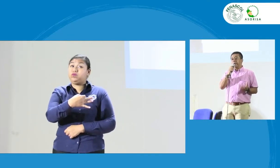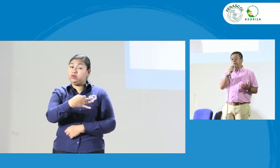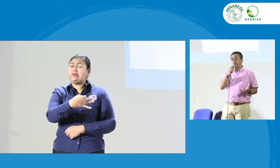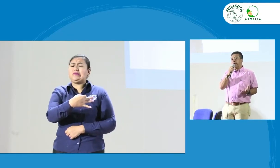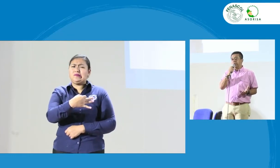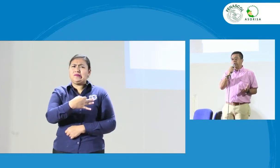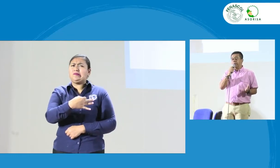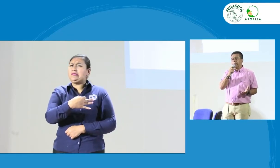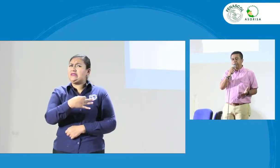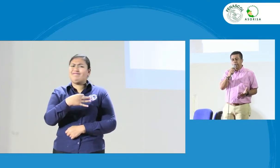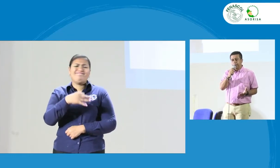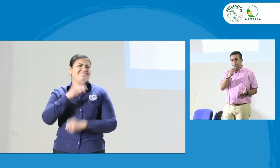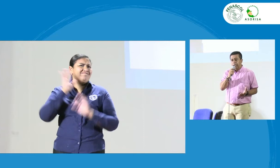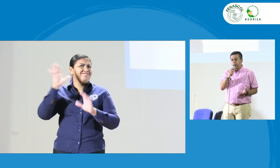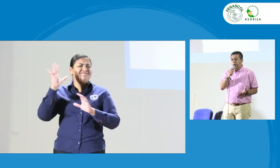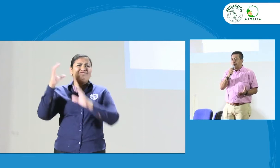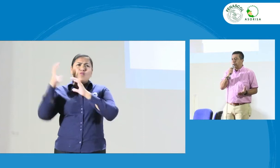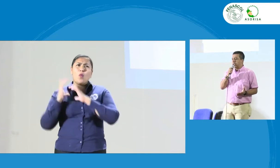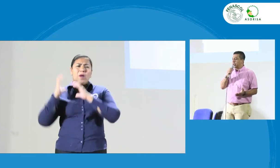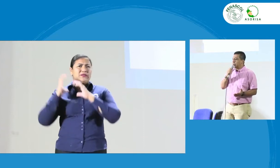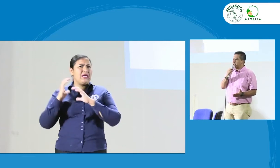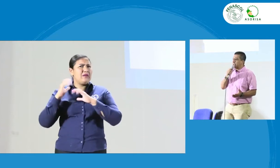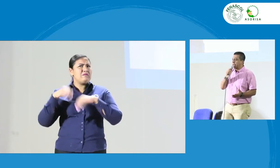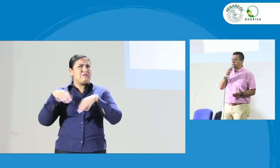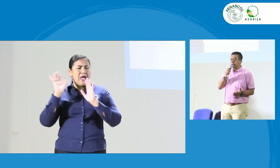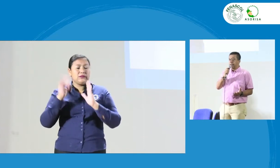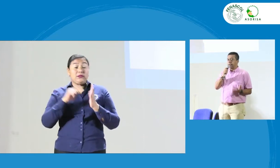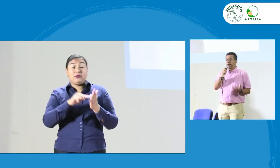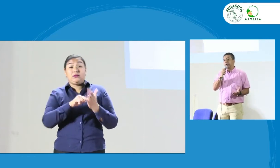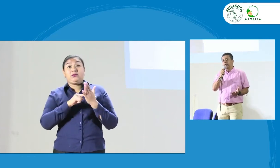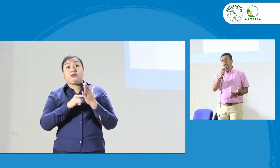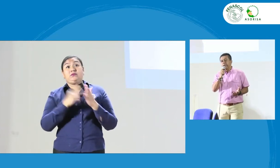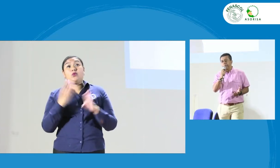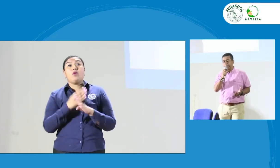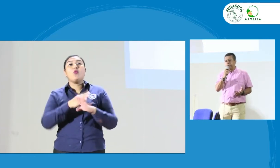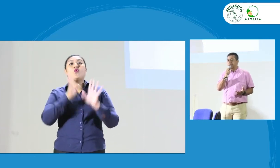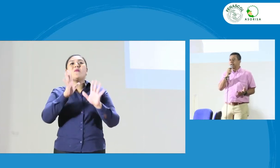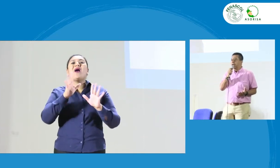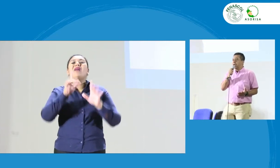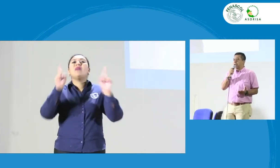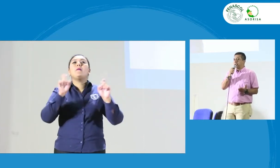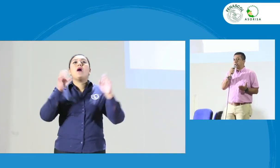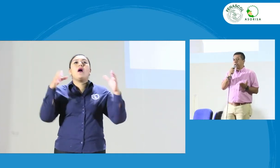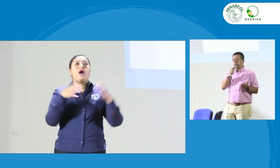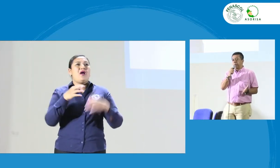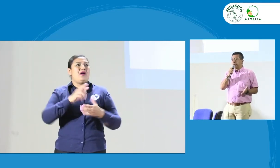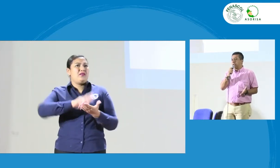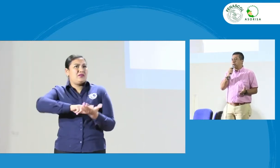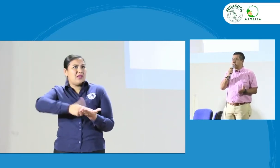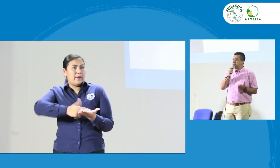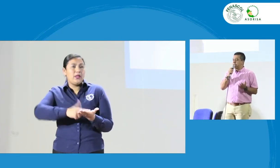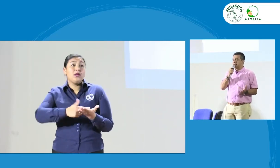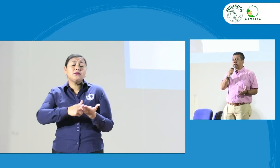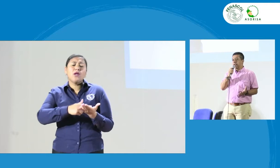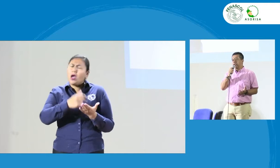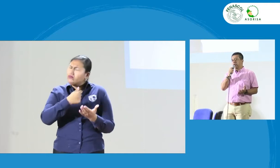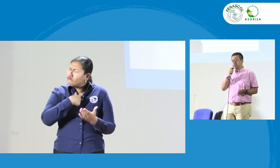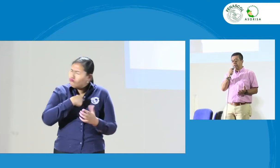problemática que se ha vivido en la ciudad de Popayán porque resulta que en el tema de los intérpretes y respetando las